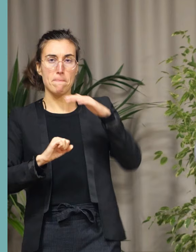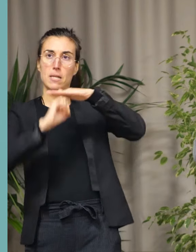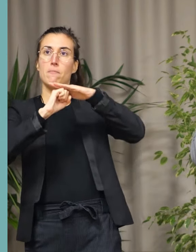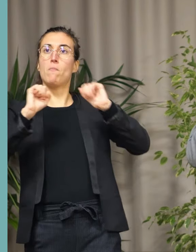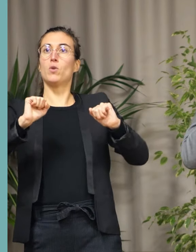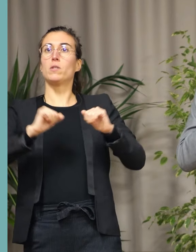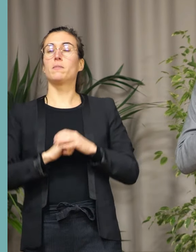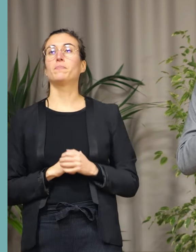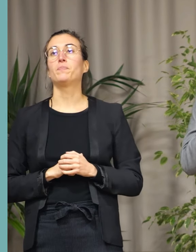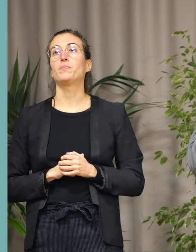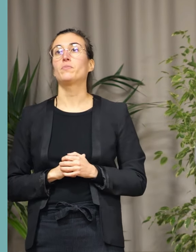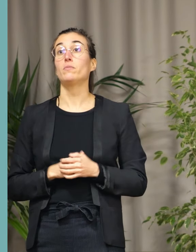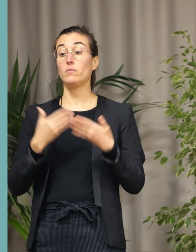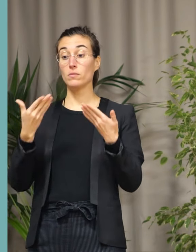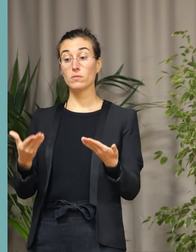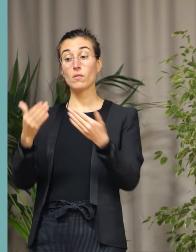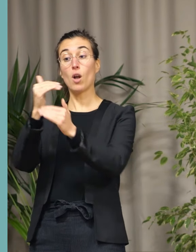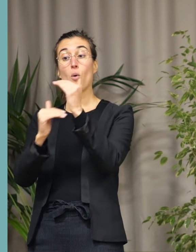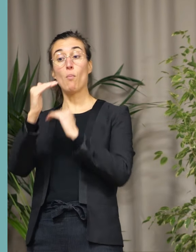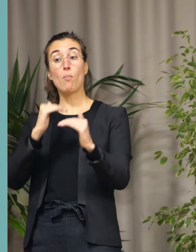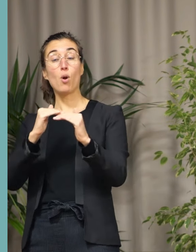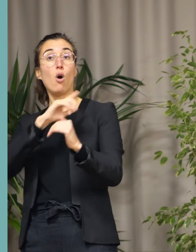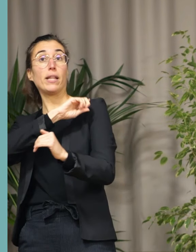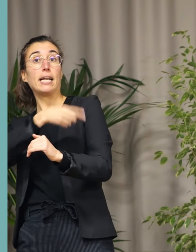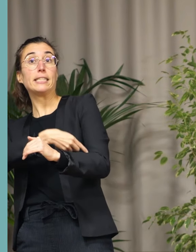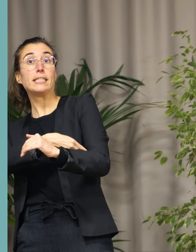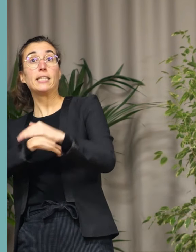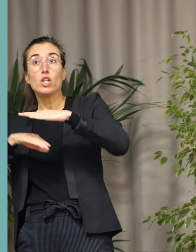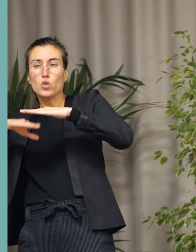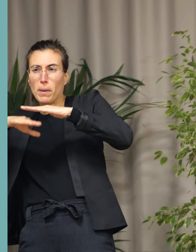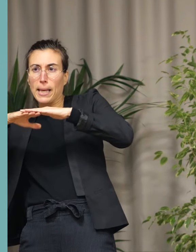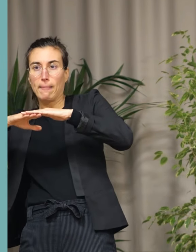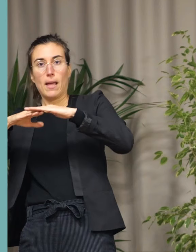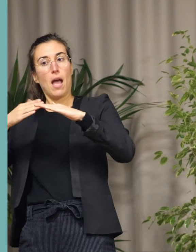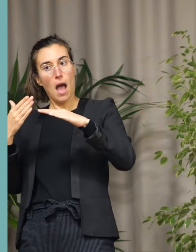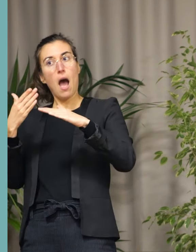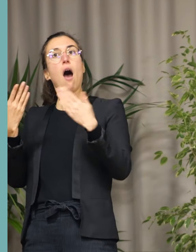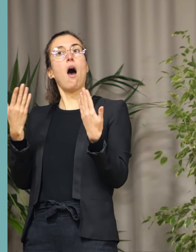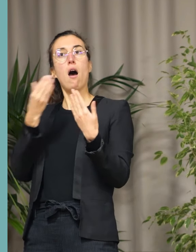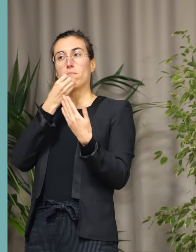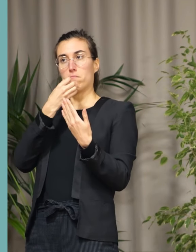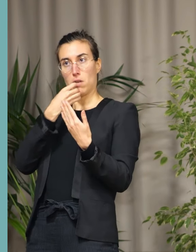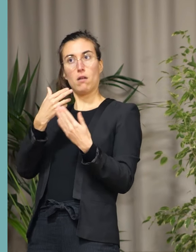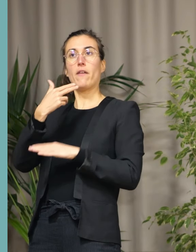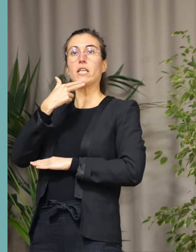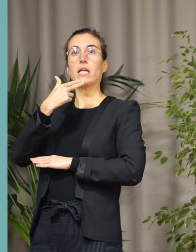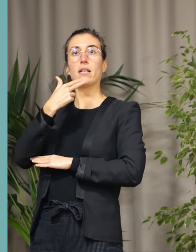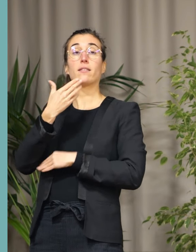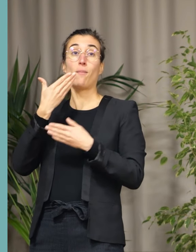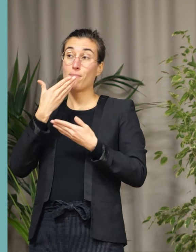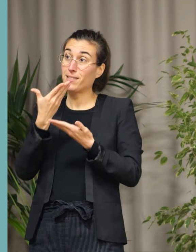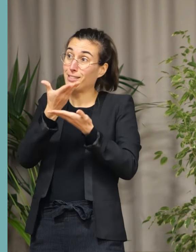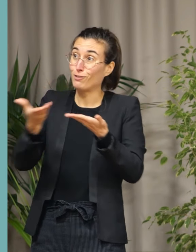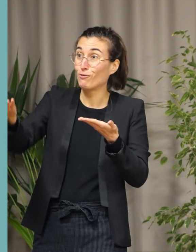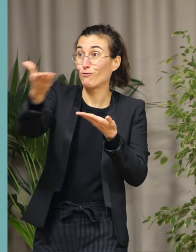sobriété énergétique montre une certaine efficacité. Je vous remercie tous pour l